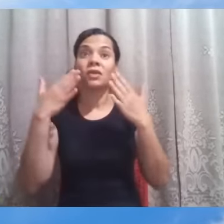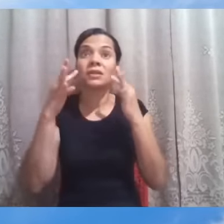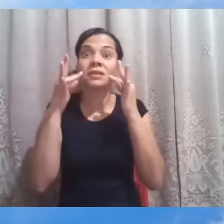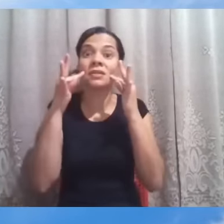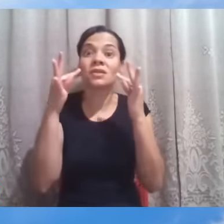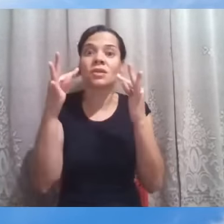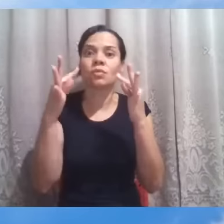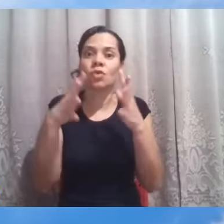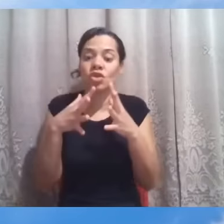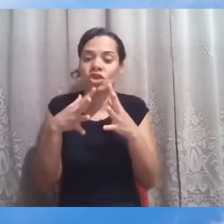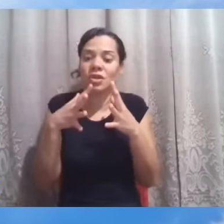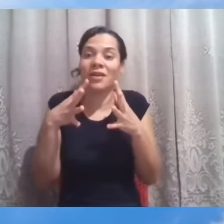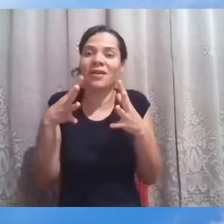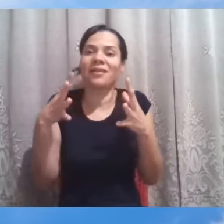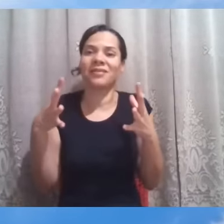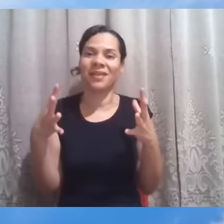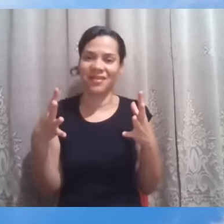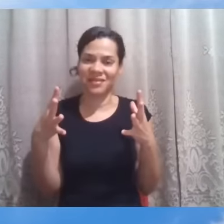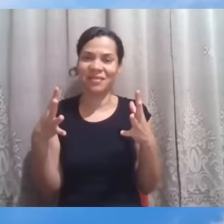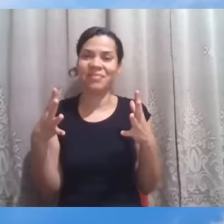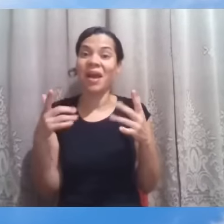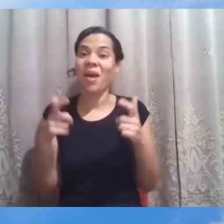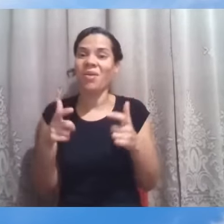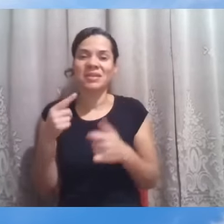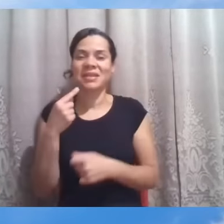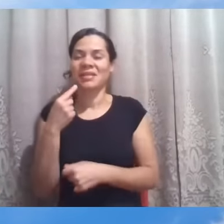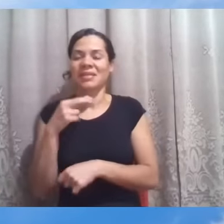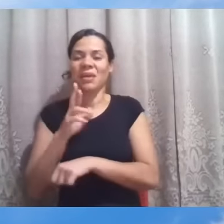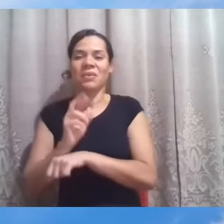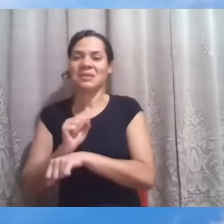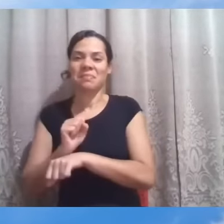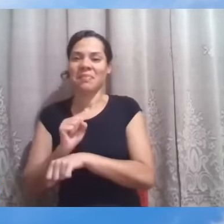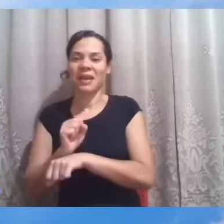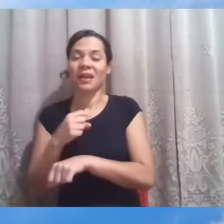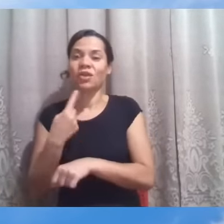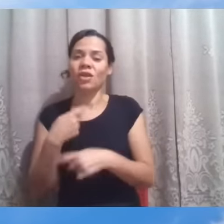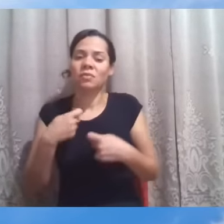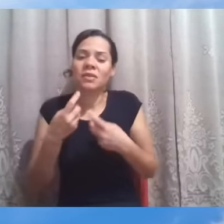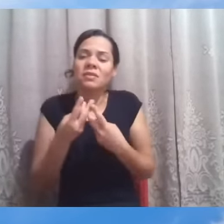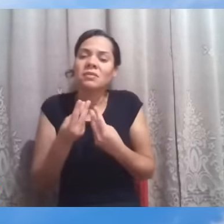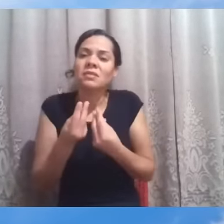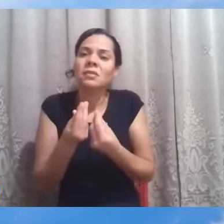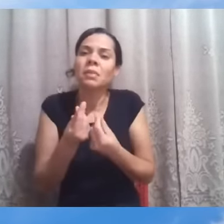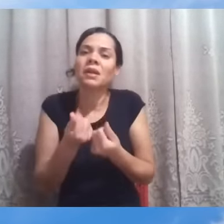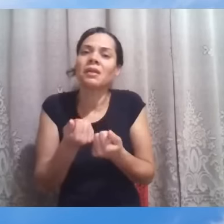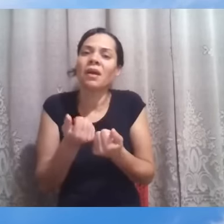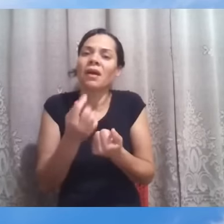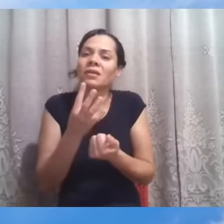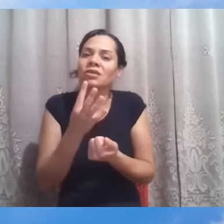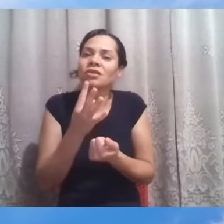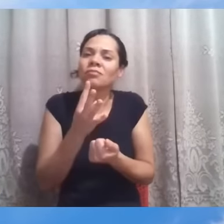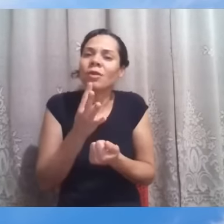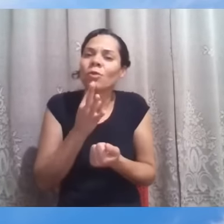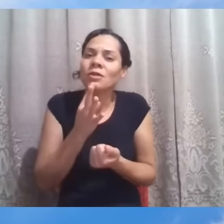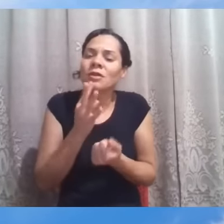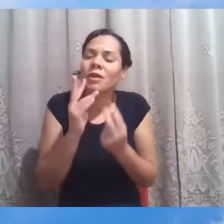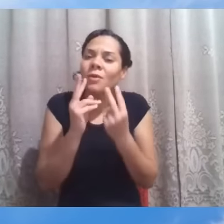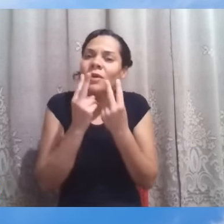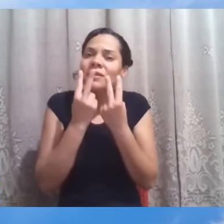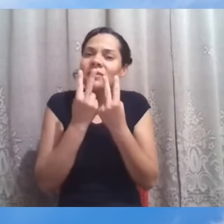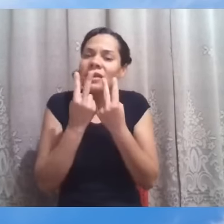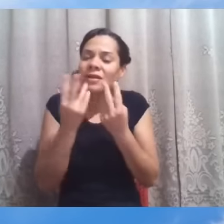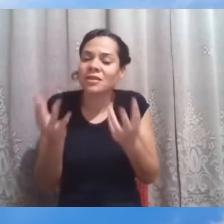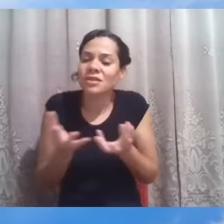grandeza de onde menos se esperava, que precisamos ter a sensibilidade de aprender a reconhecer e a estender a mão, estimular.